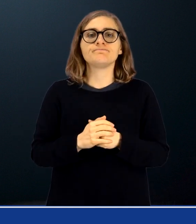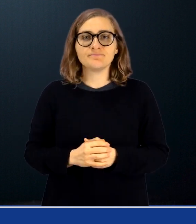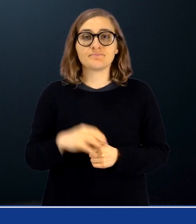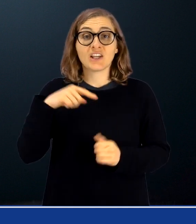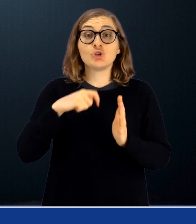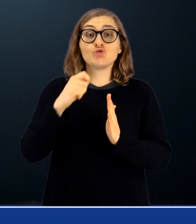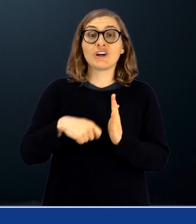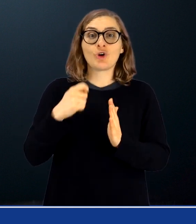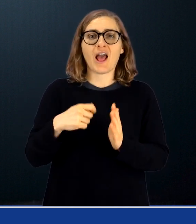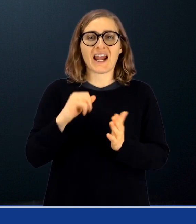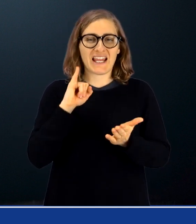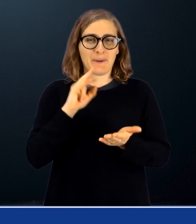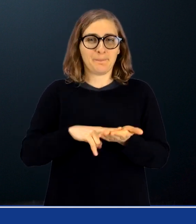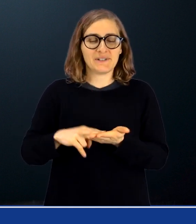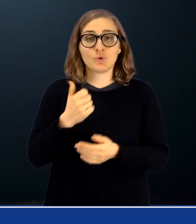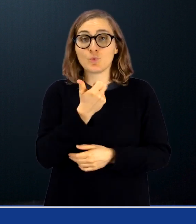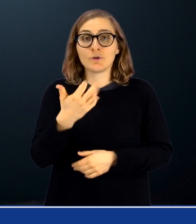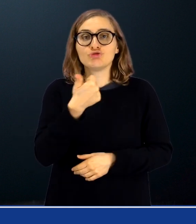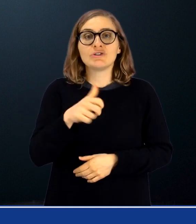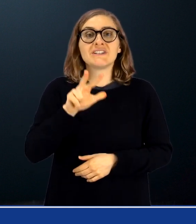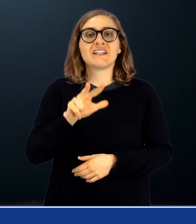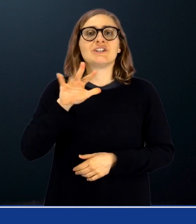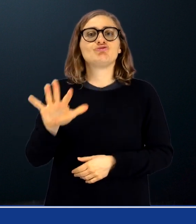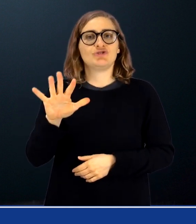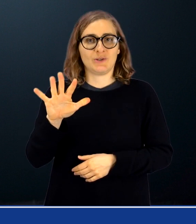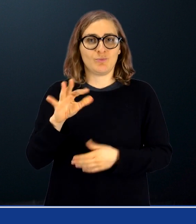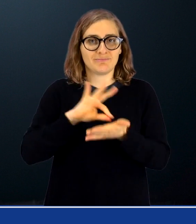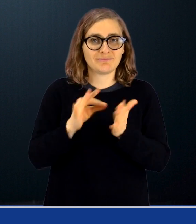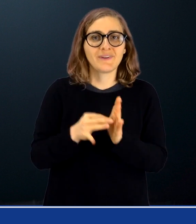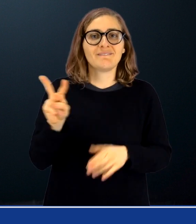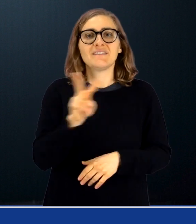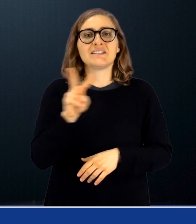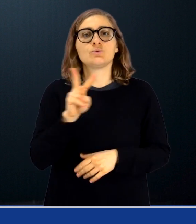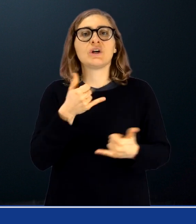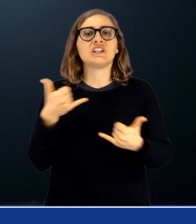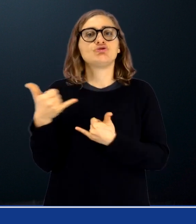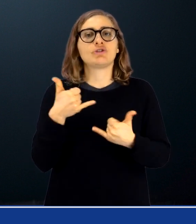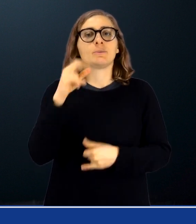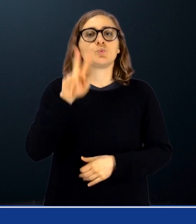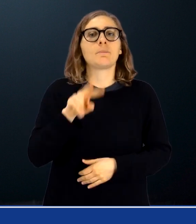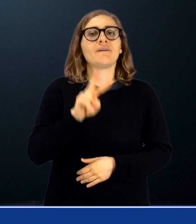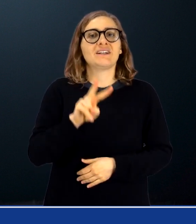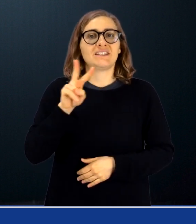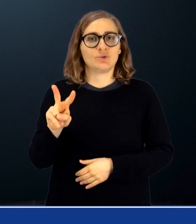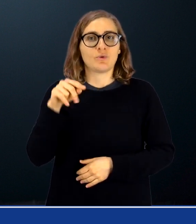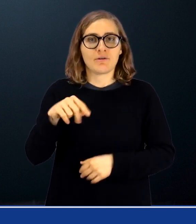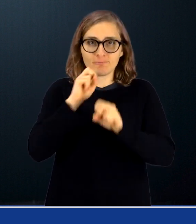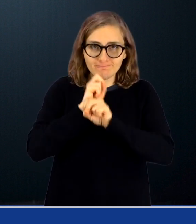Nella circolare Inps numero 135 del 22-12-2022 sono indicati